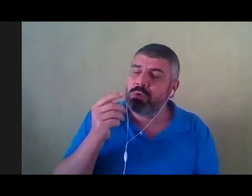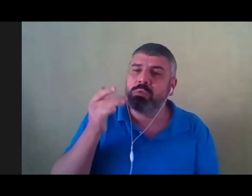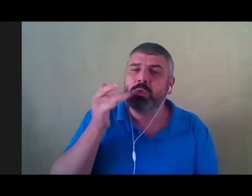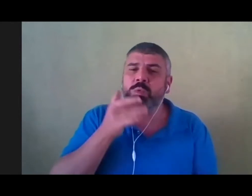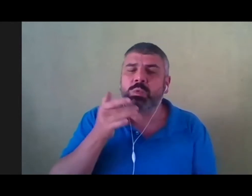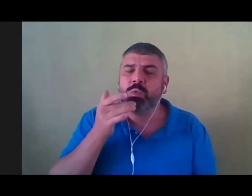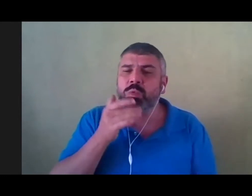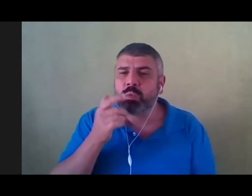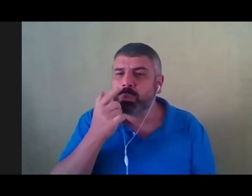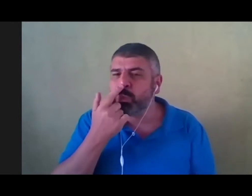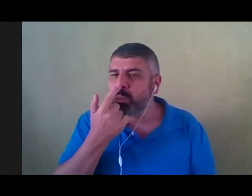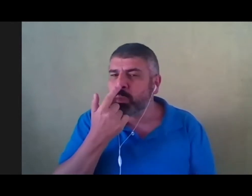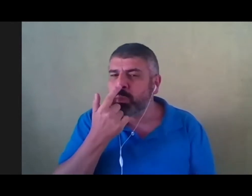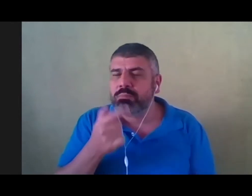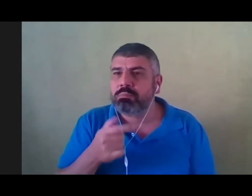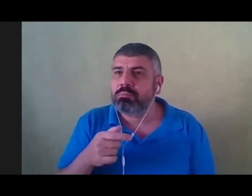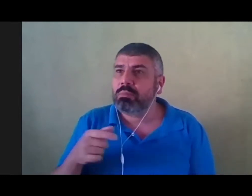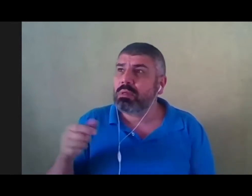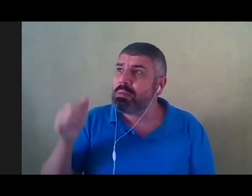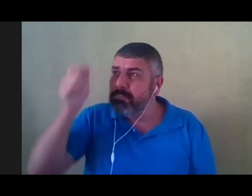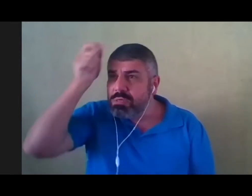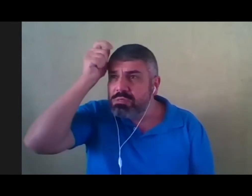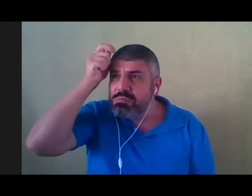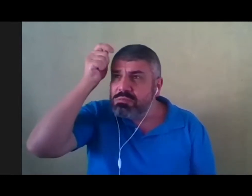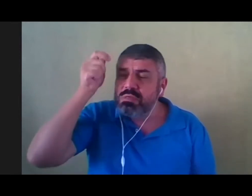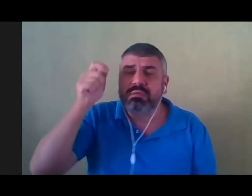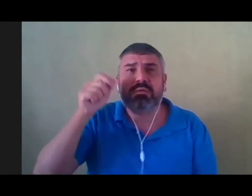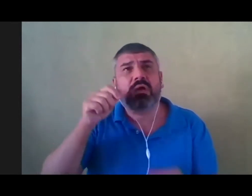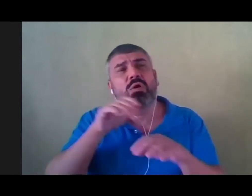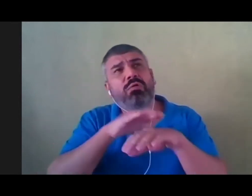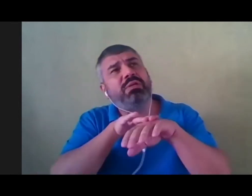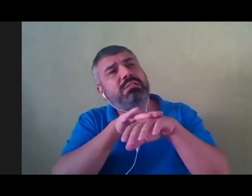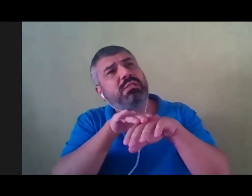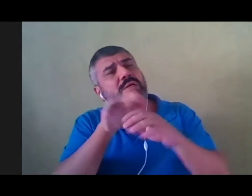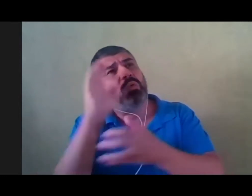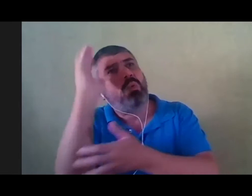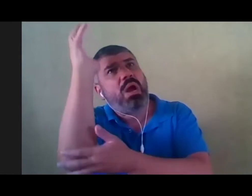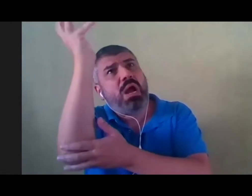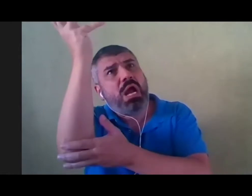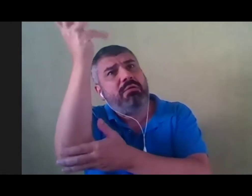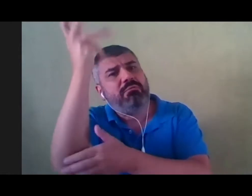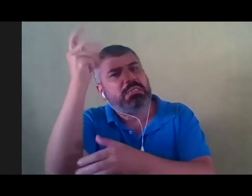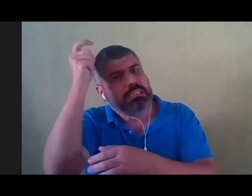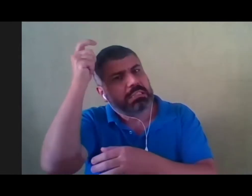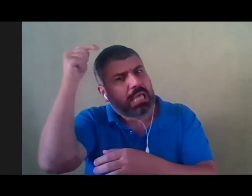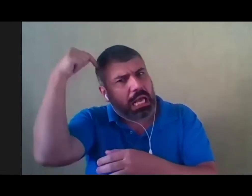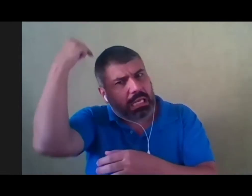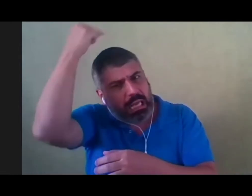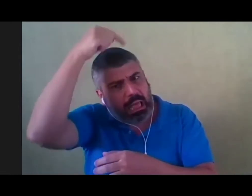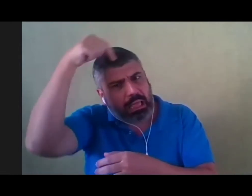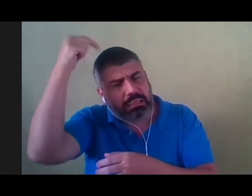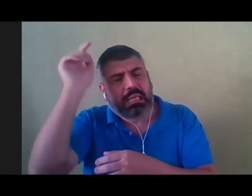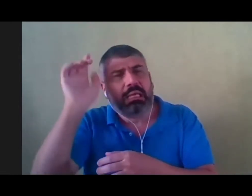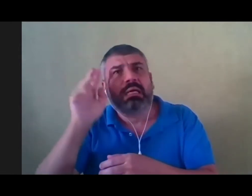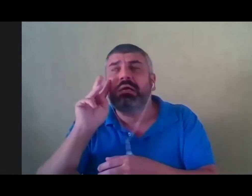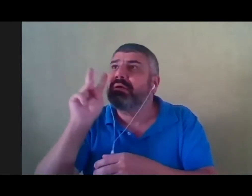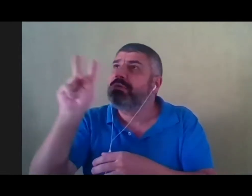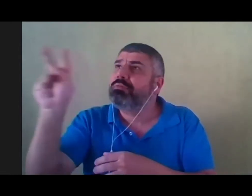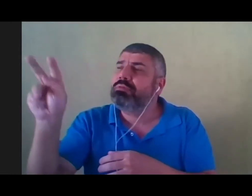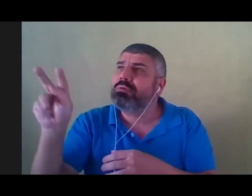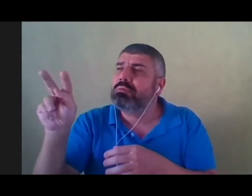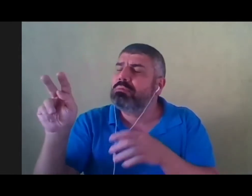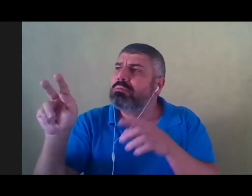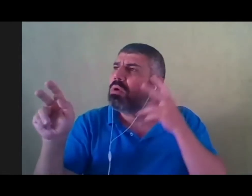estava bem no alto lá da floresta, conversando com as árvores sagradas. Quando de repente ela ouviu gritos.